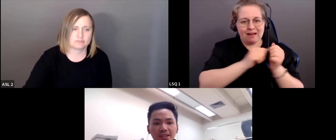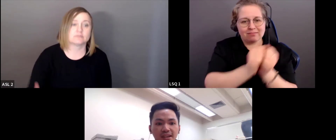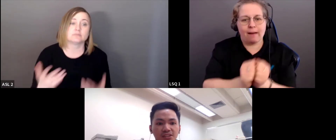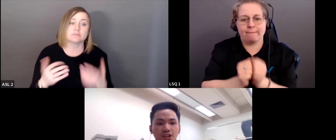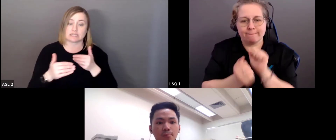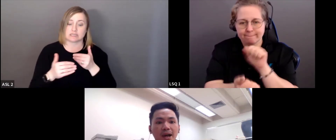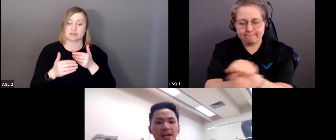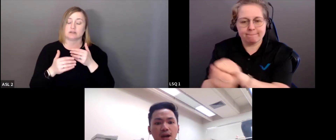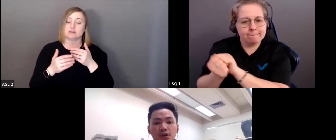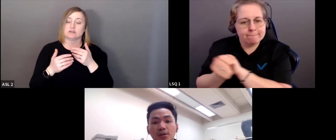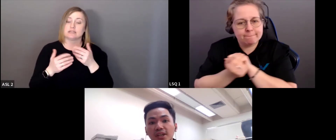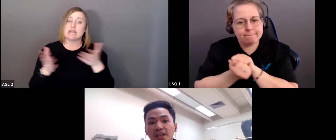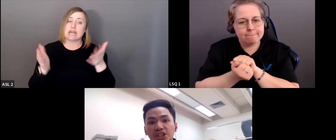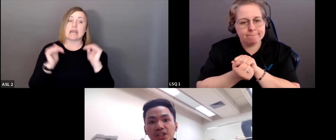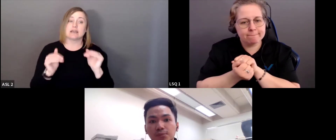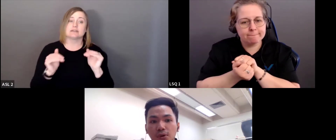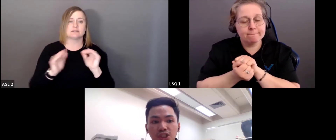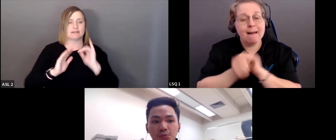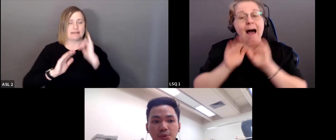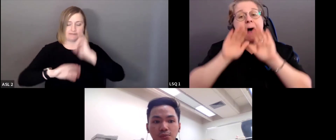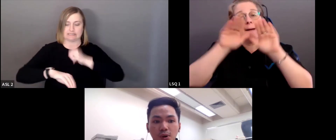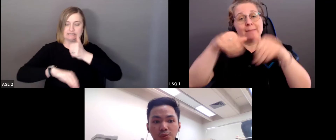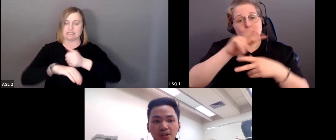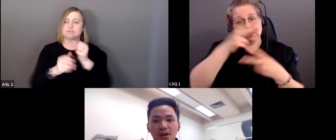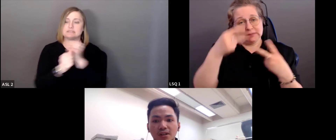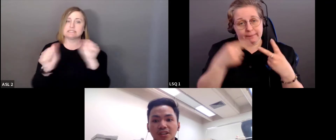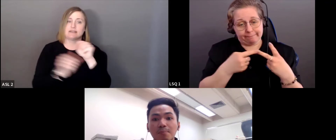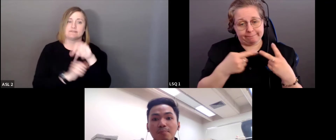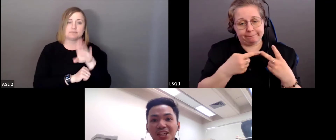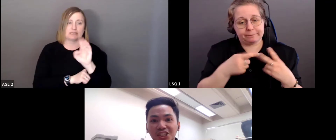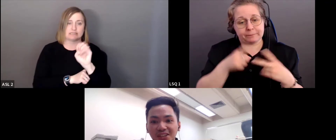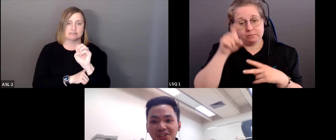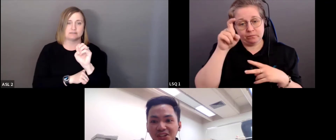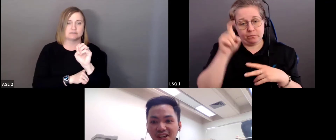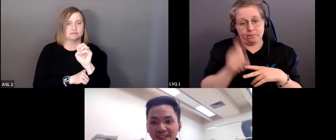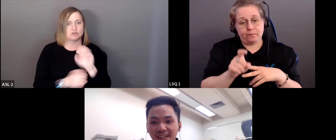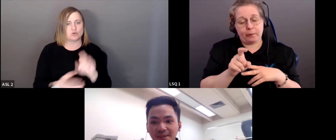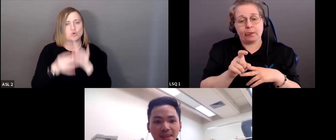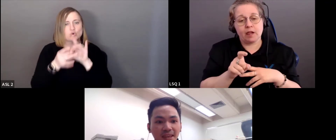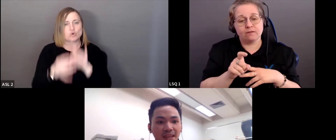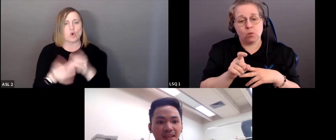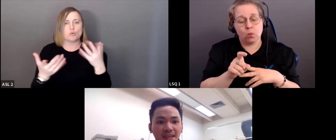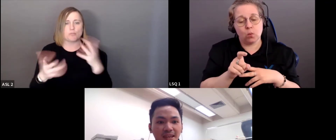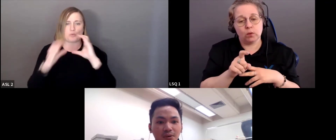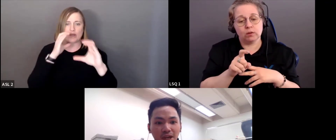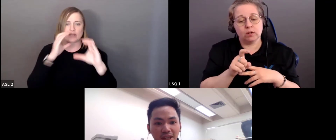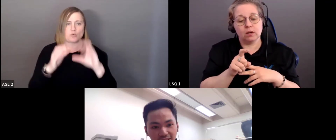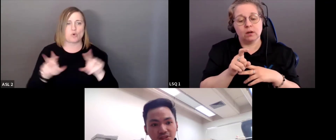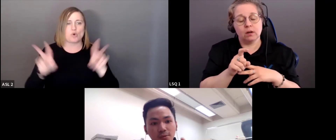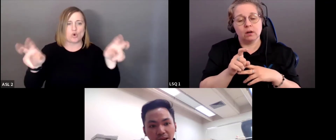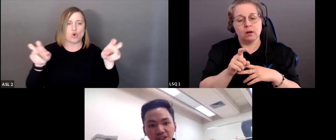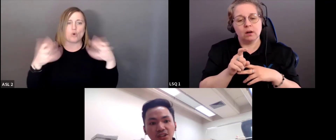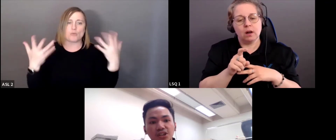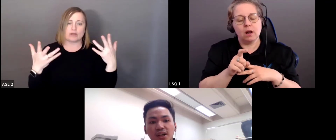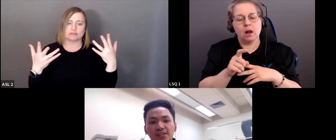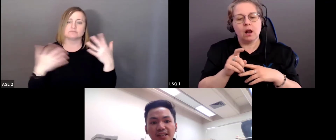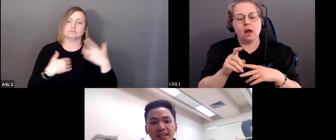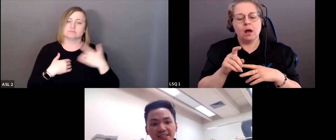Ensuite, quelle est l'étape suivante? Il faut donc avoir une approche compatissante.